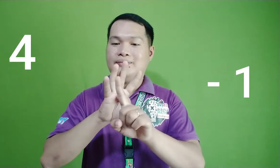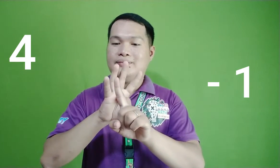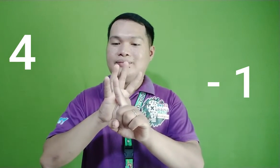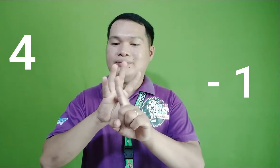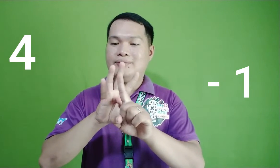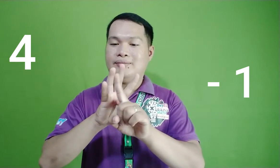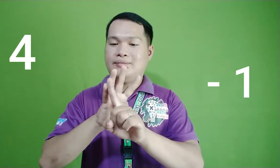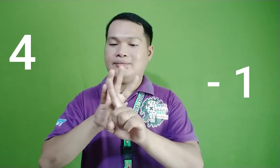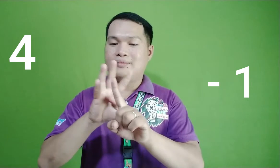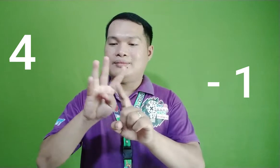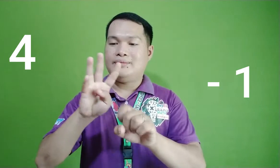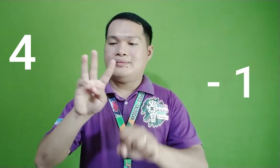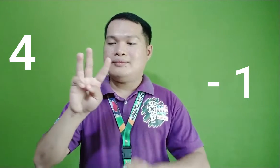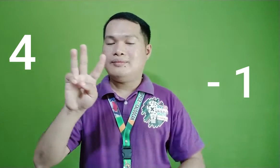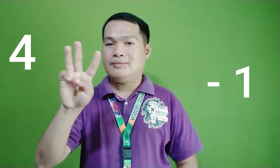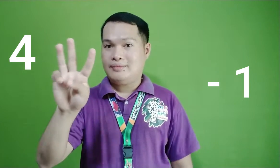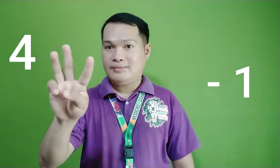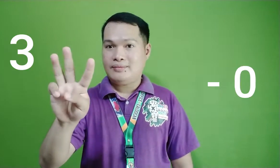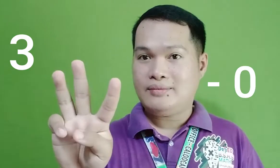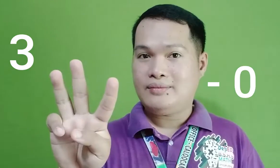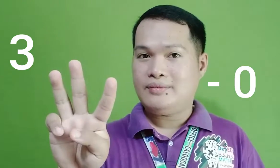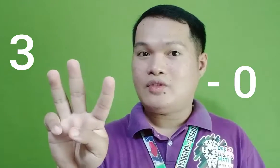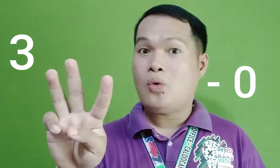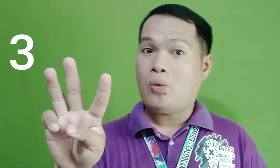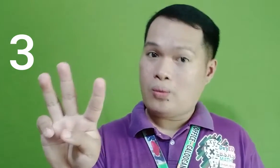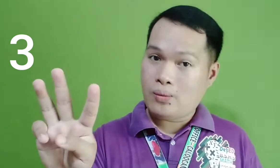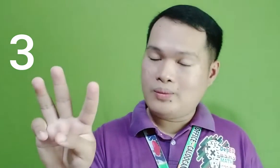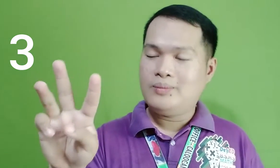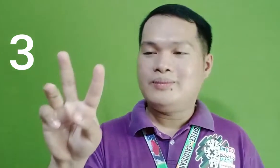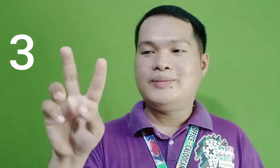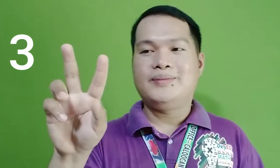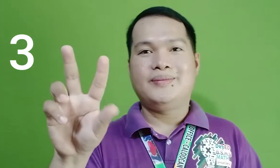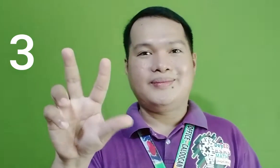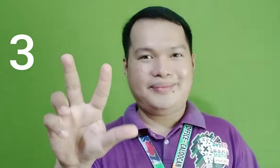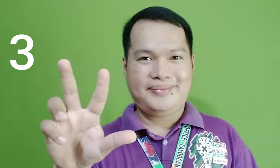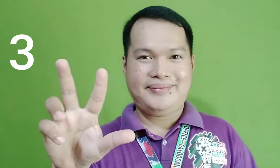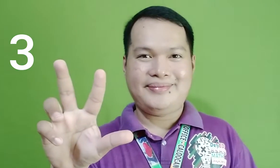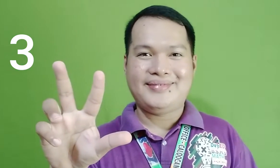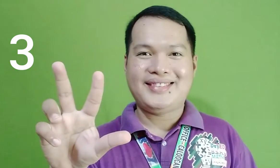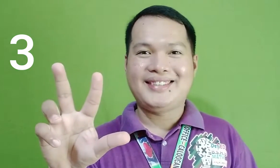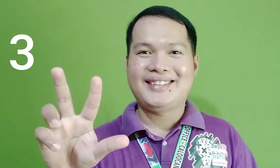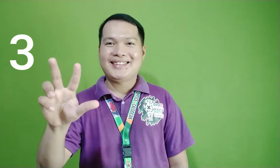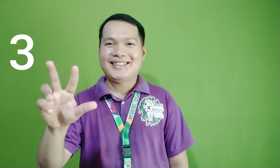4 Mababawasan pa ng isa may natira 3 or 3